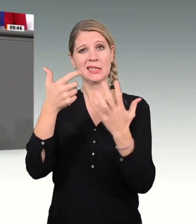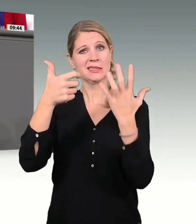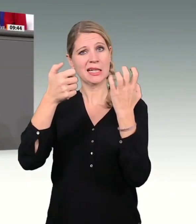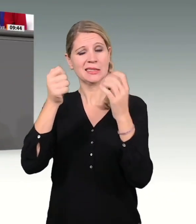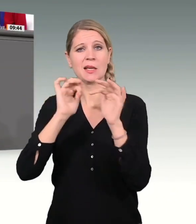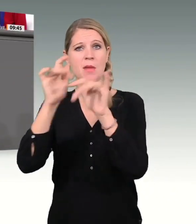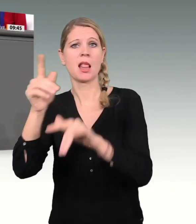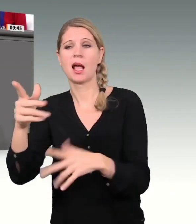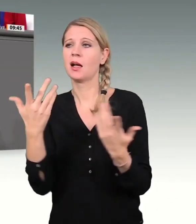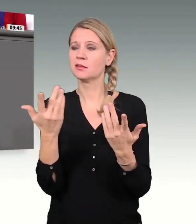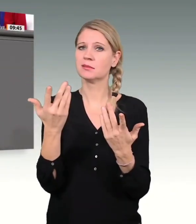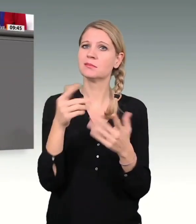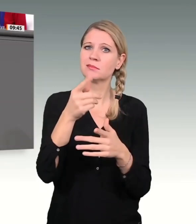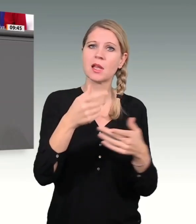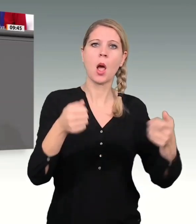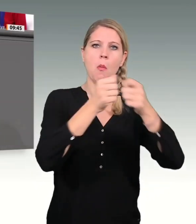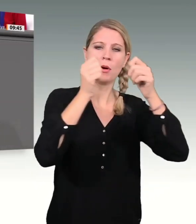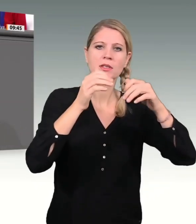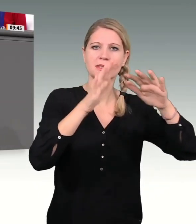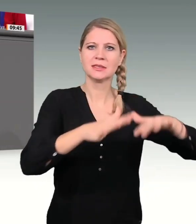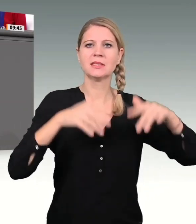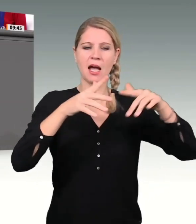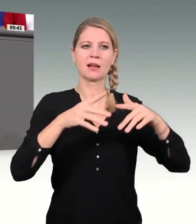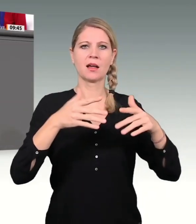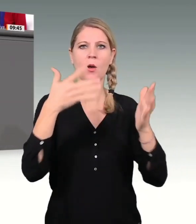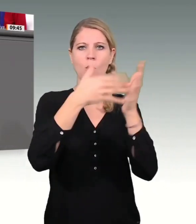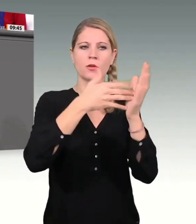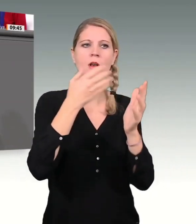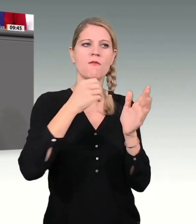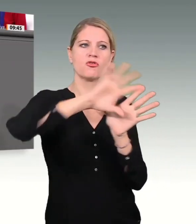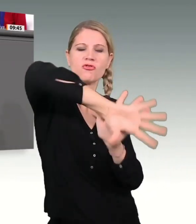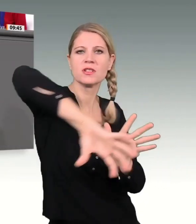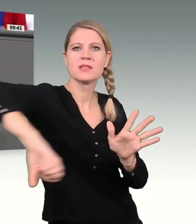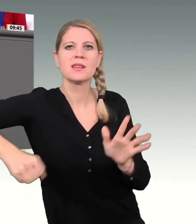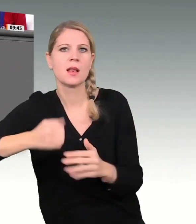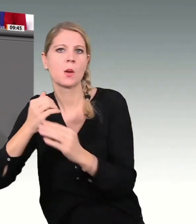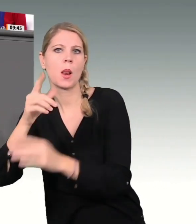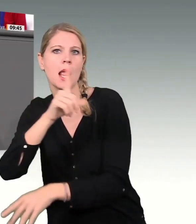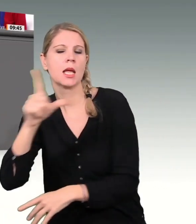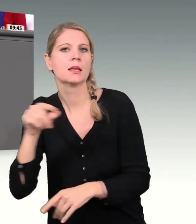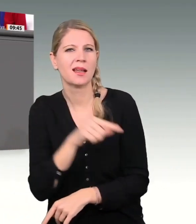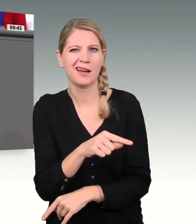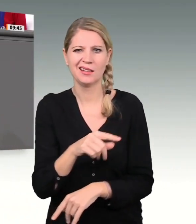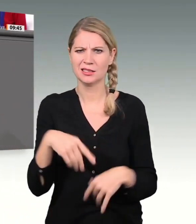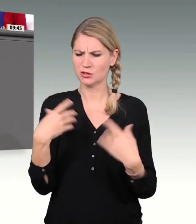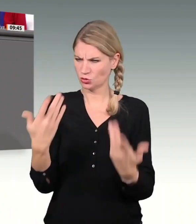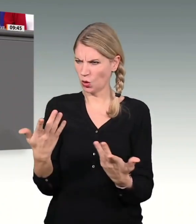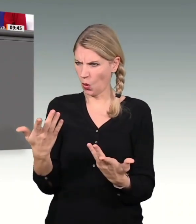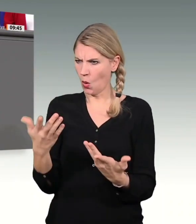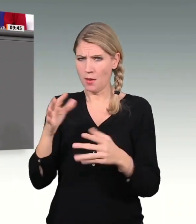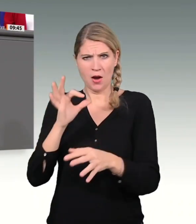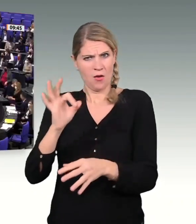des Bundestages weitgehend entziehen. Das ist ein Angriff auf das Parlament und auf das Grundgesetz. Ein denkbar schlechter Einstieg, Herr Lindner.